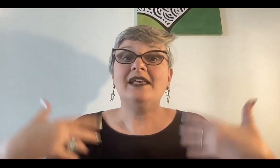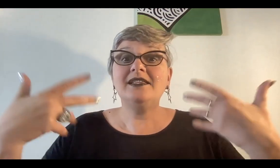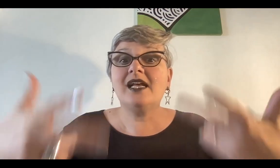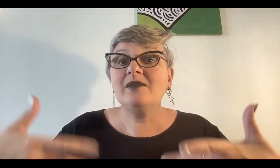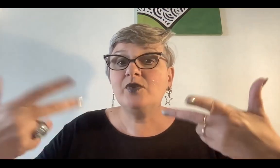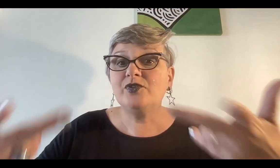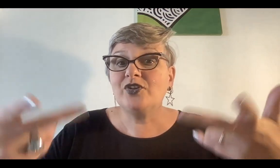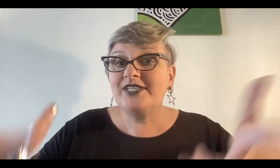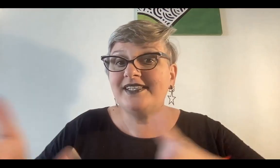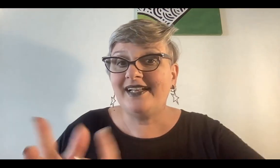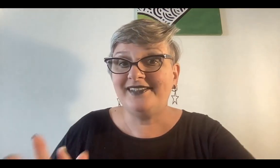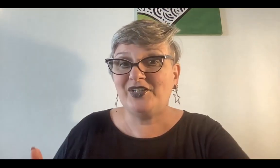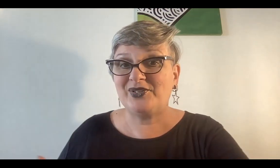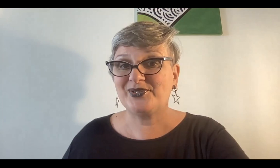y saquemos nuestros dones y talentos.